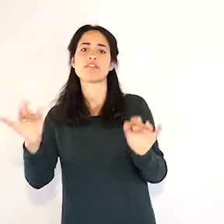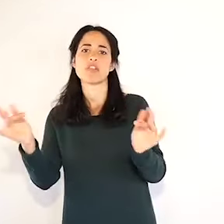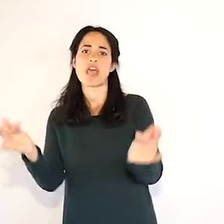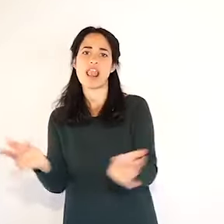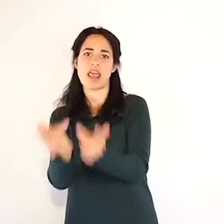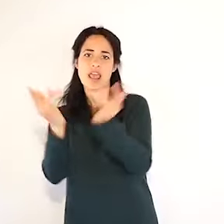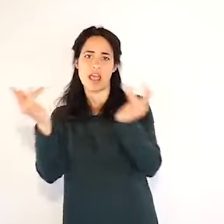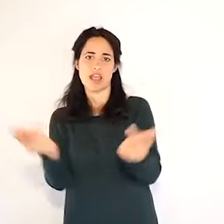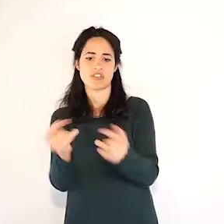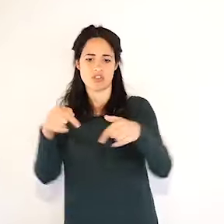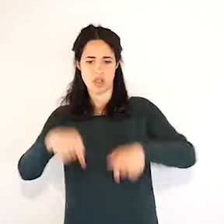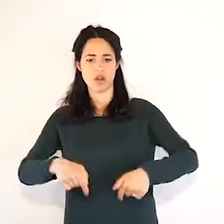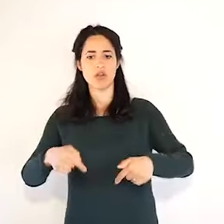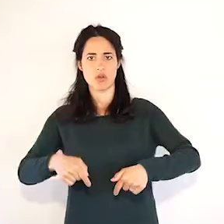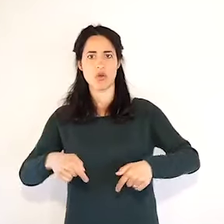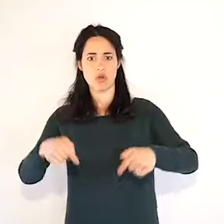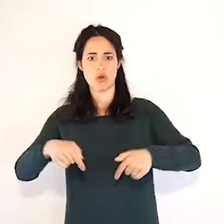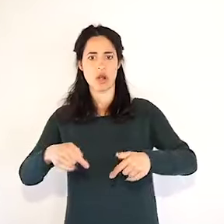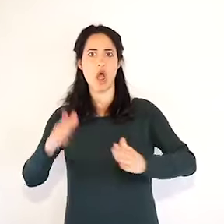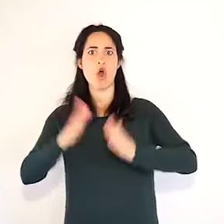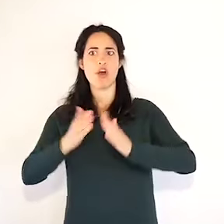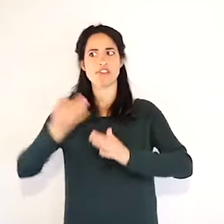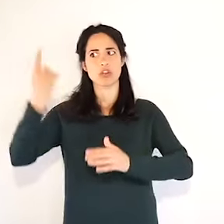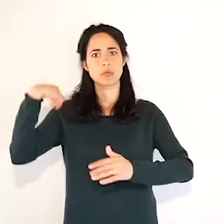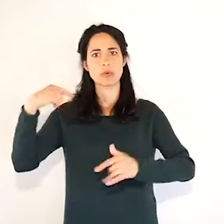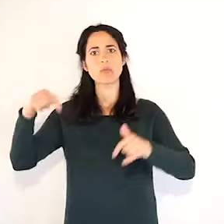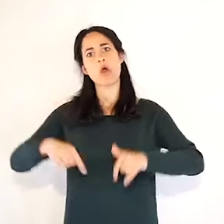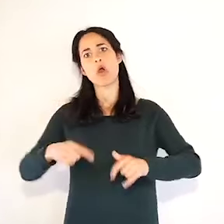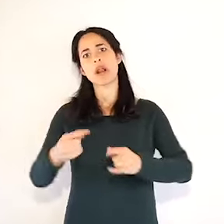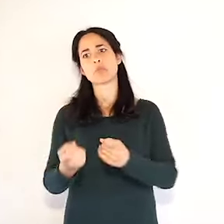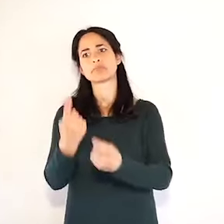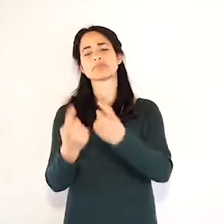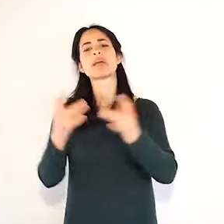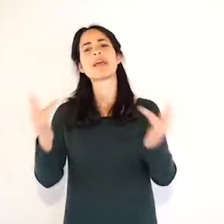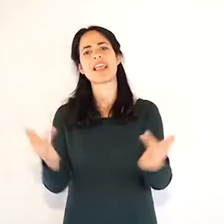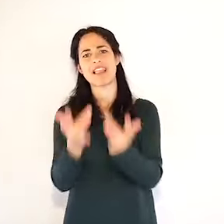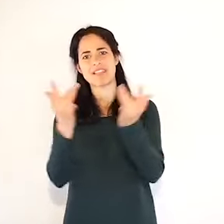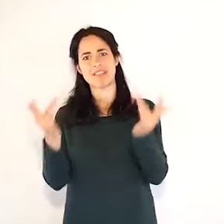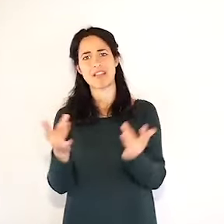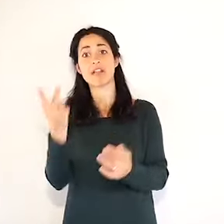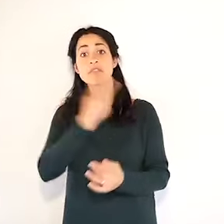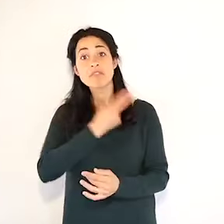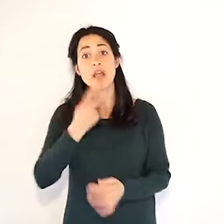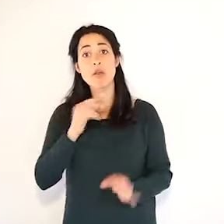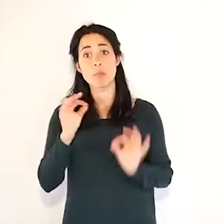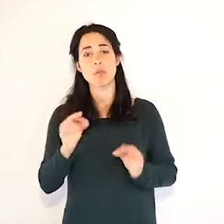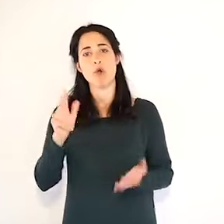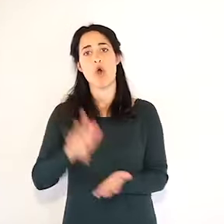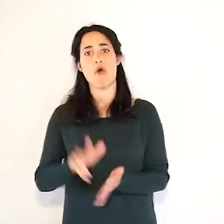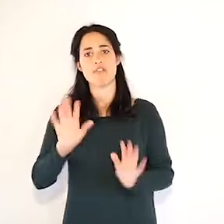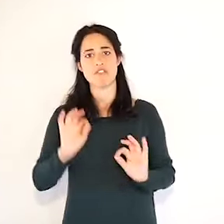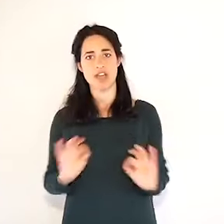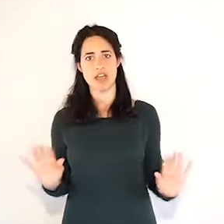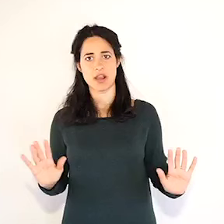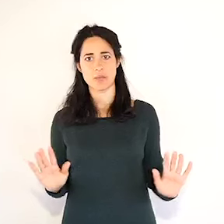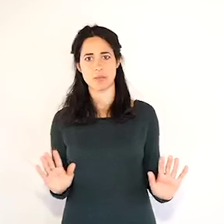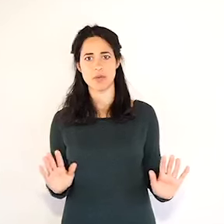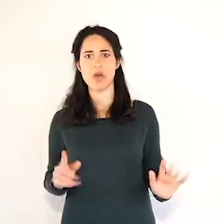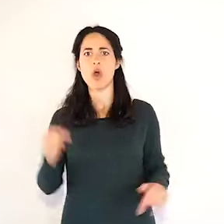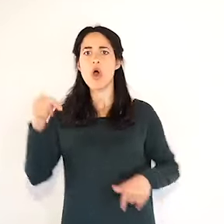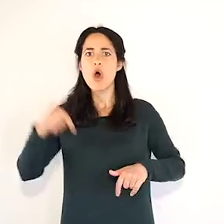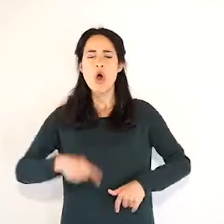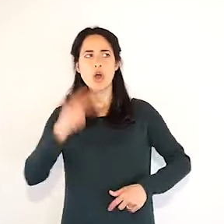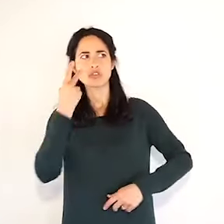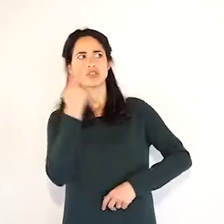lo confermo. Oggi i quadri che noi vediamo negli ospedali non sono quadri che